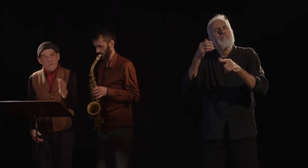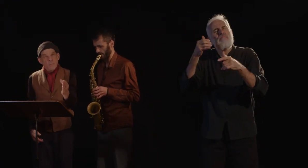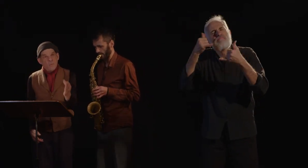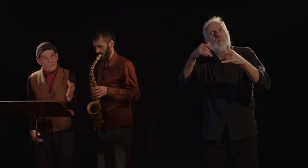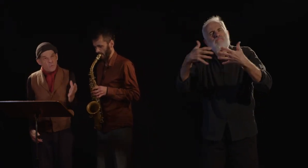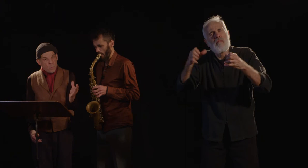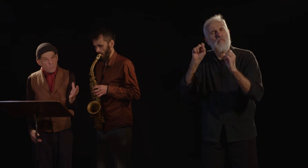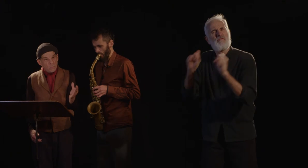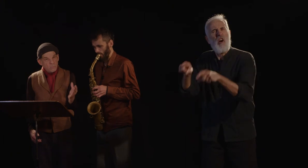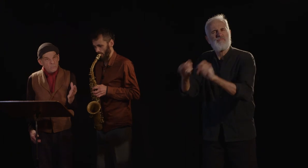de Montfaucon.